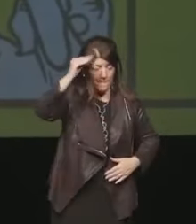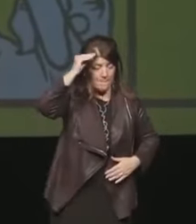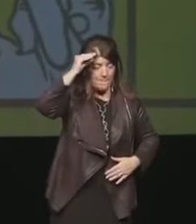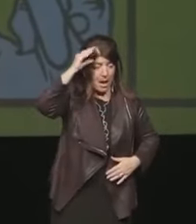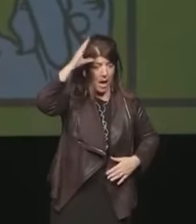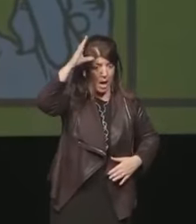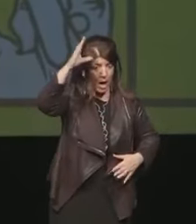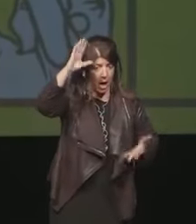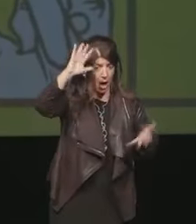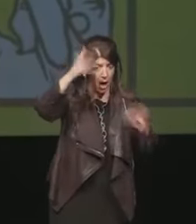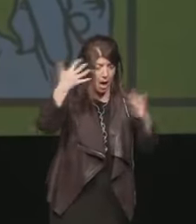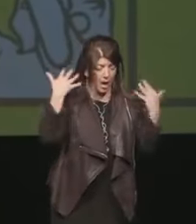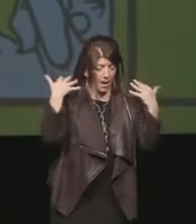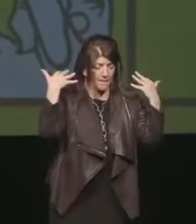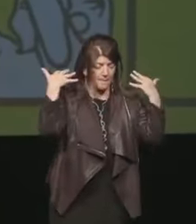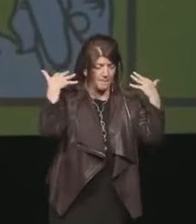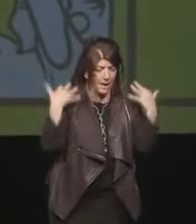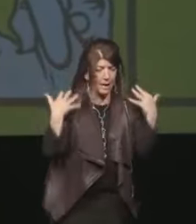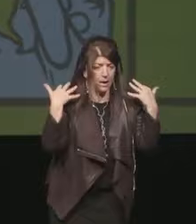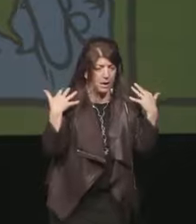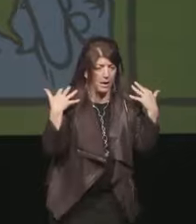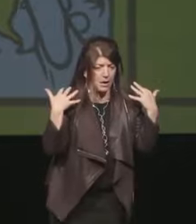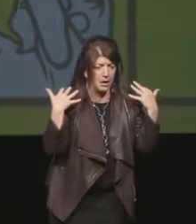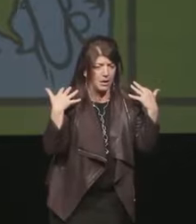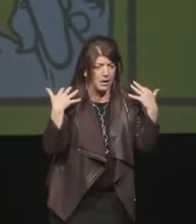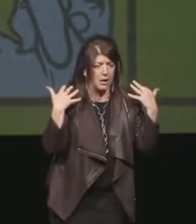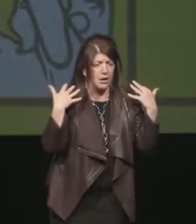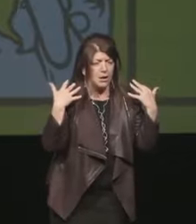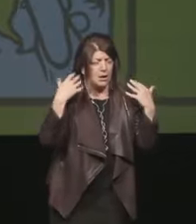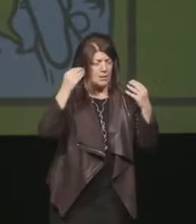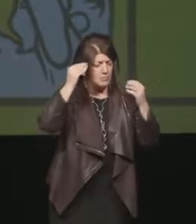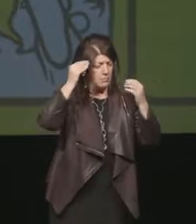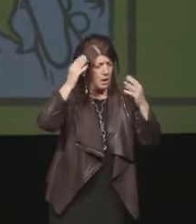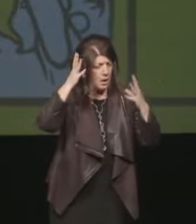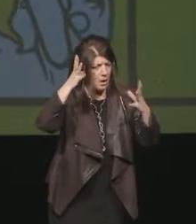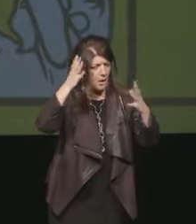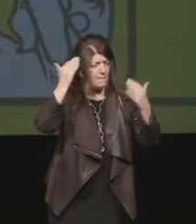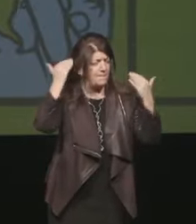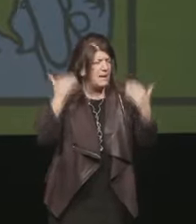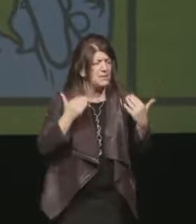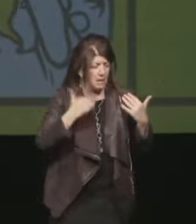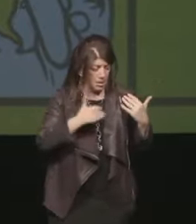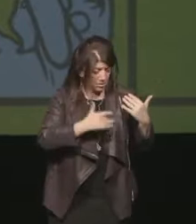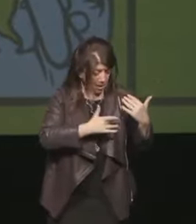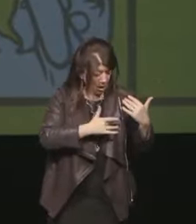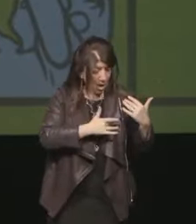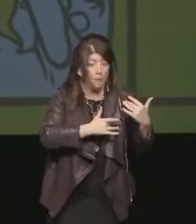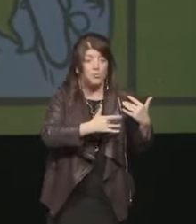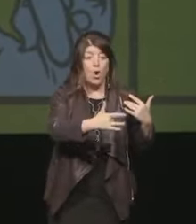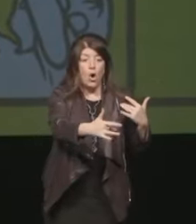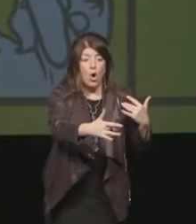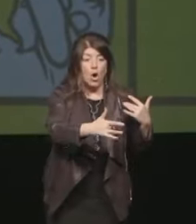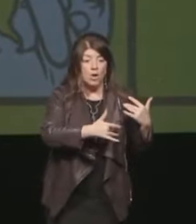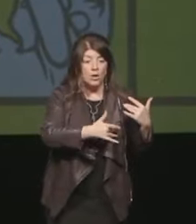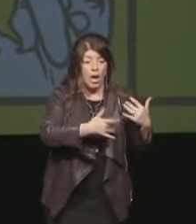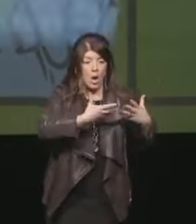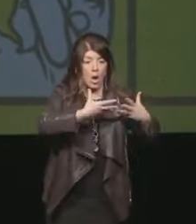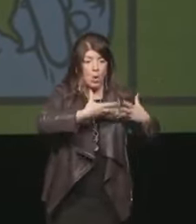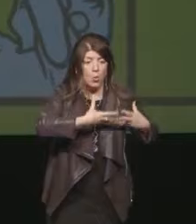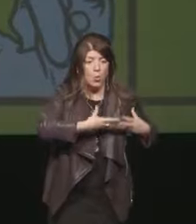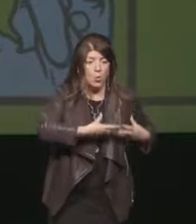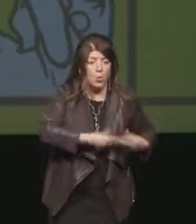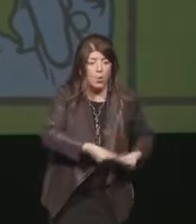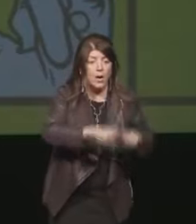divenne così pesante che la parola orale rischiò di perdere quei ricordi lungo il cammino si